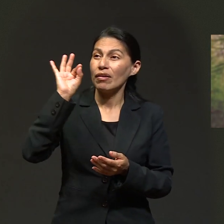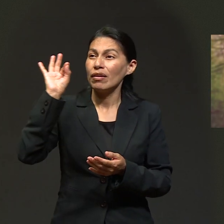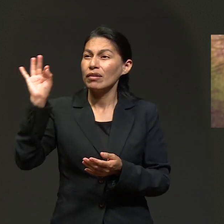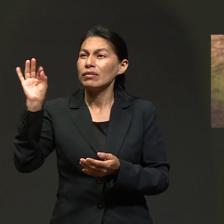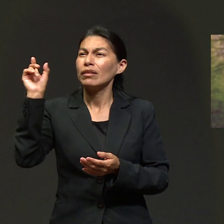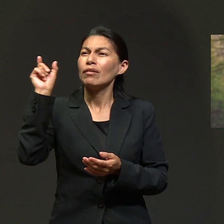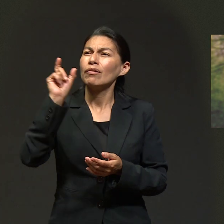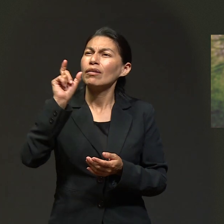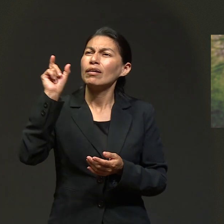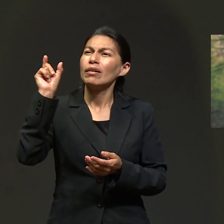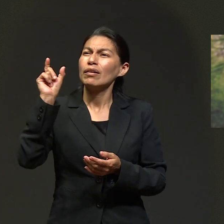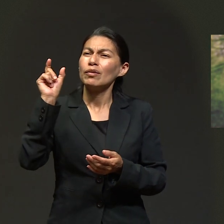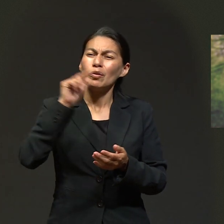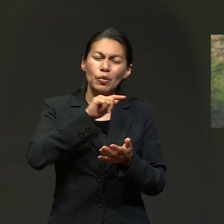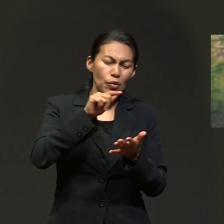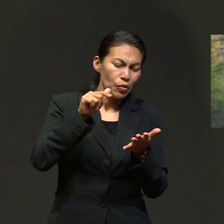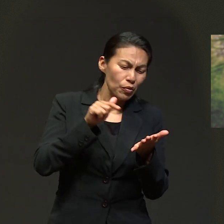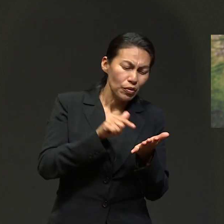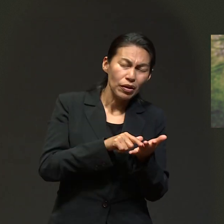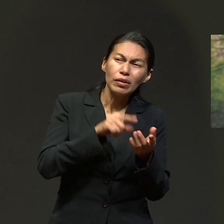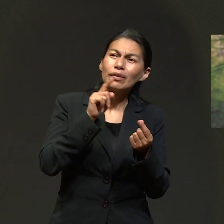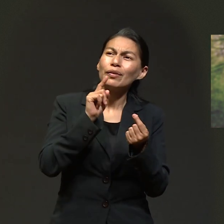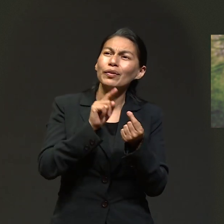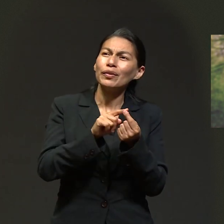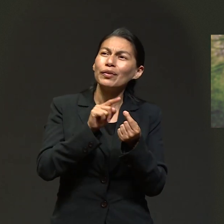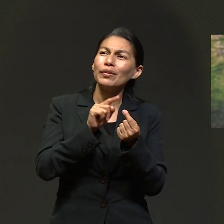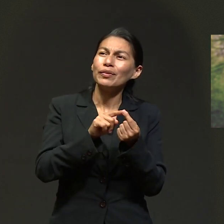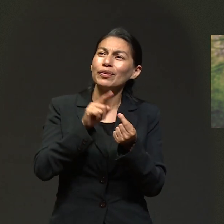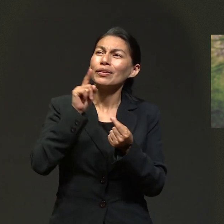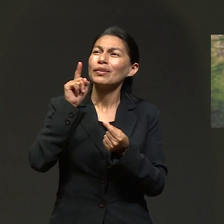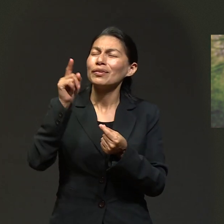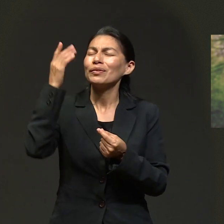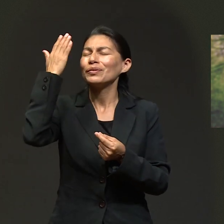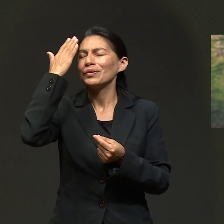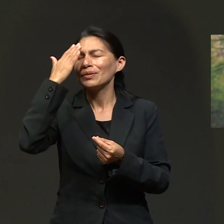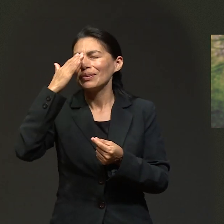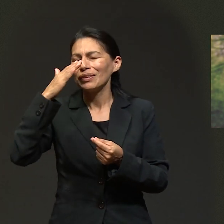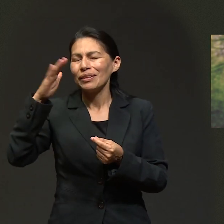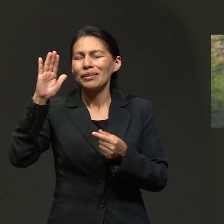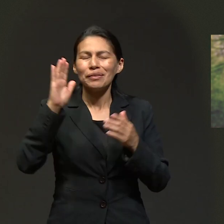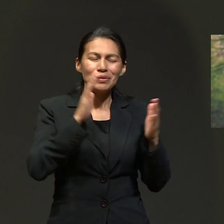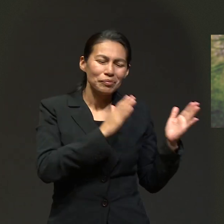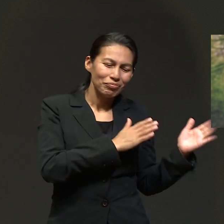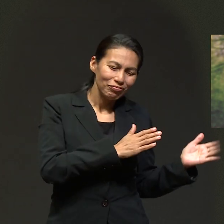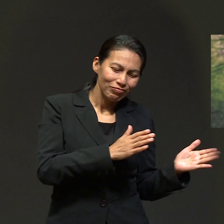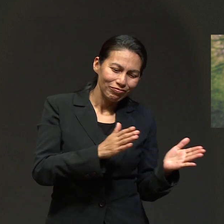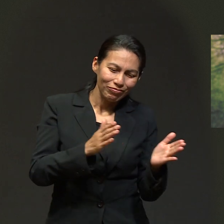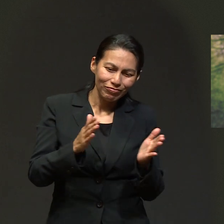Defines la hora, el lugar y el momento